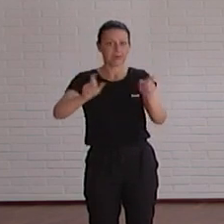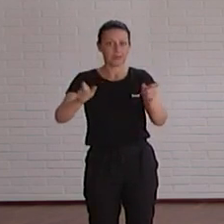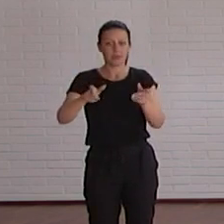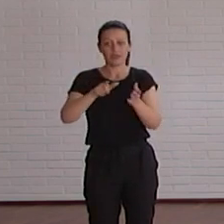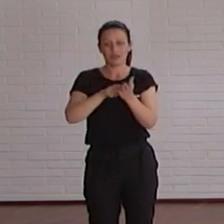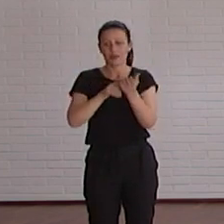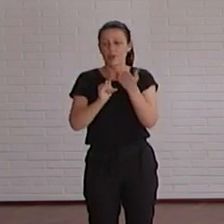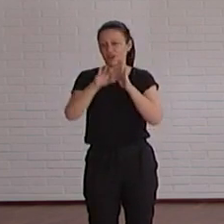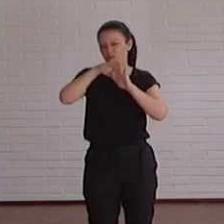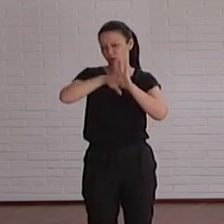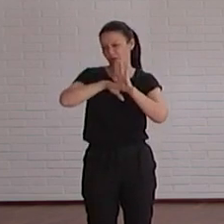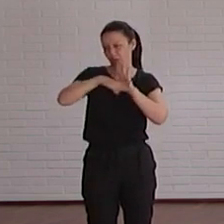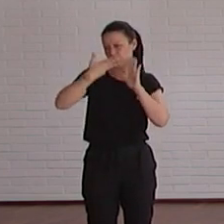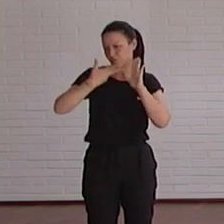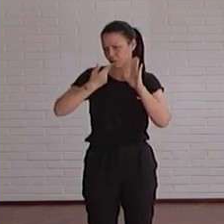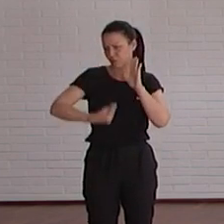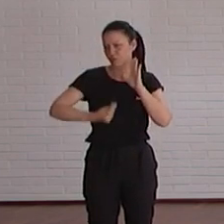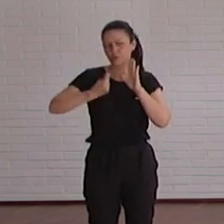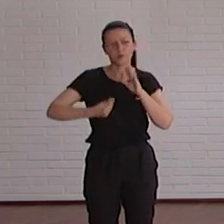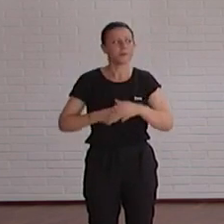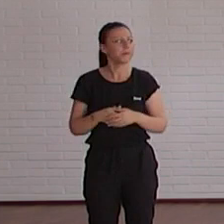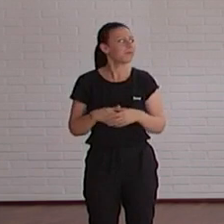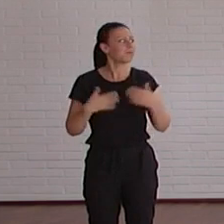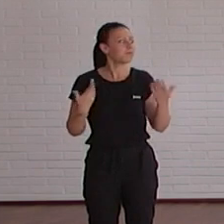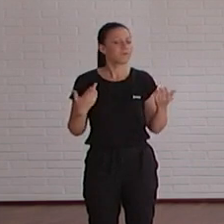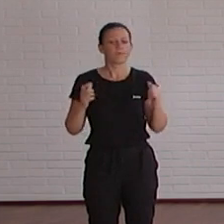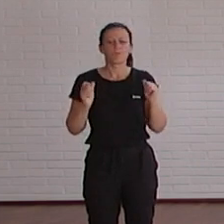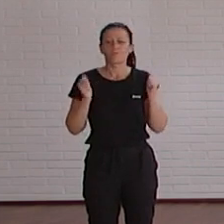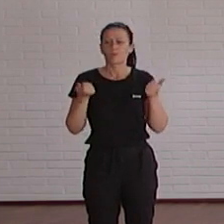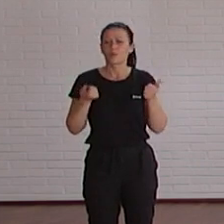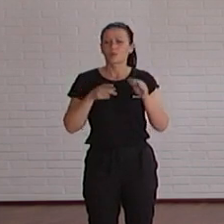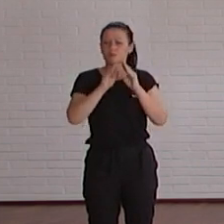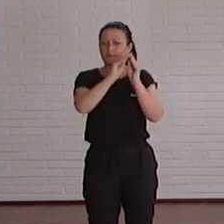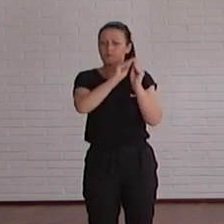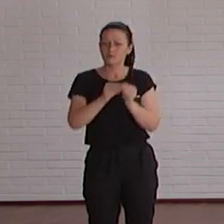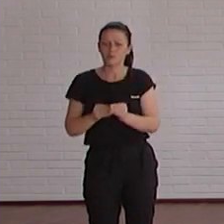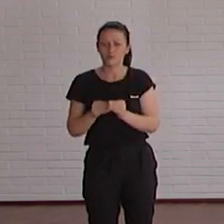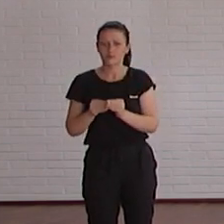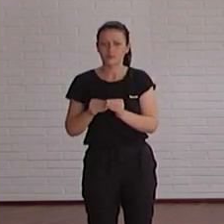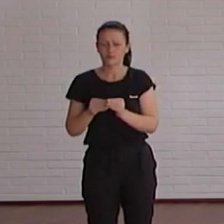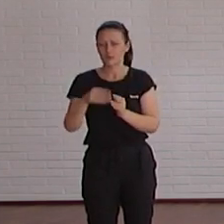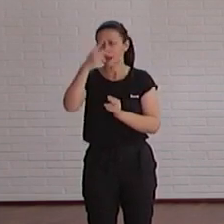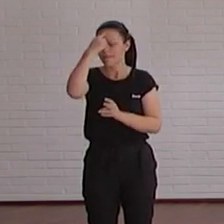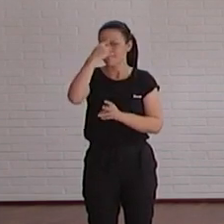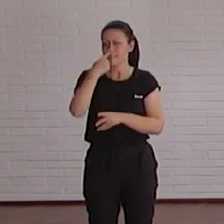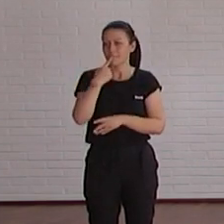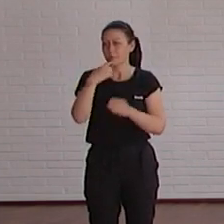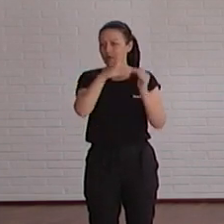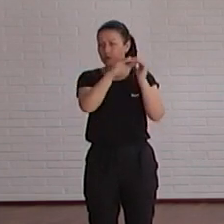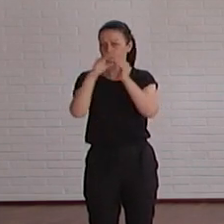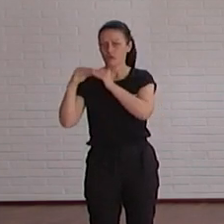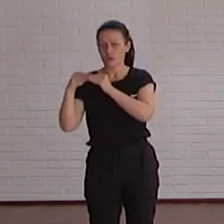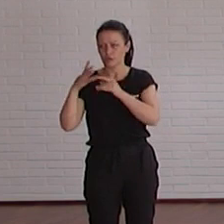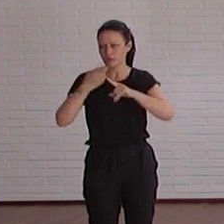lenguajes de programación. Entonces, empezamos a desarrollar CADUA pensando en diferentes perfiles de usuario